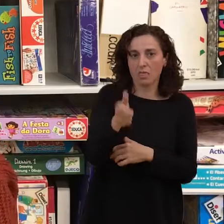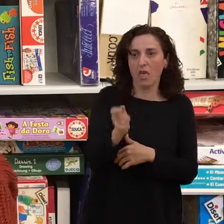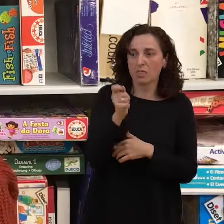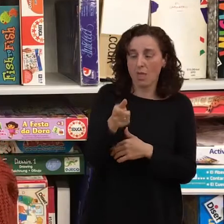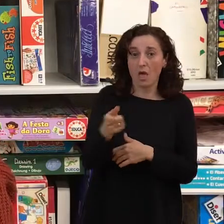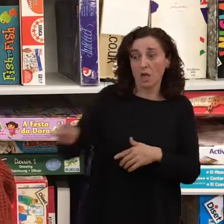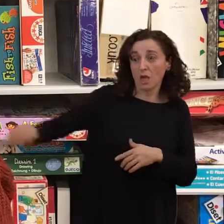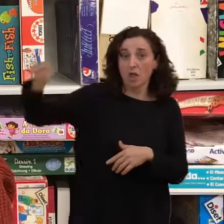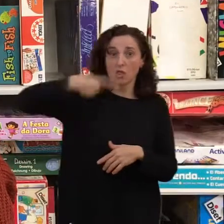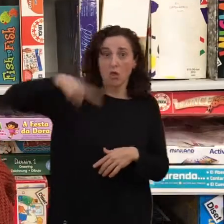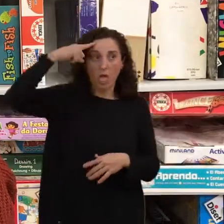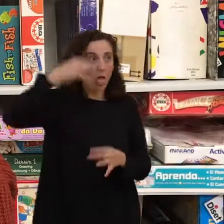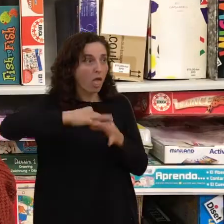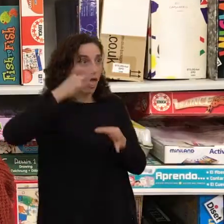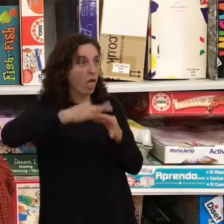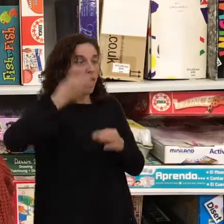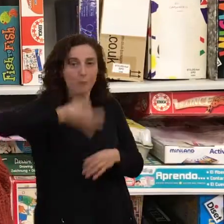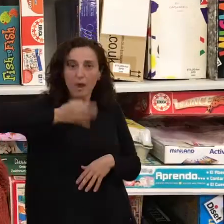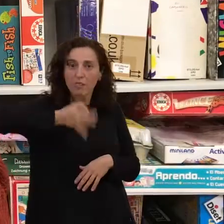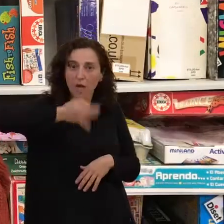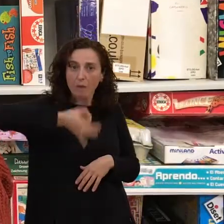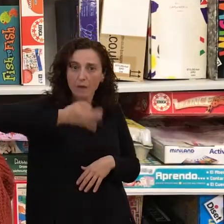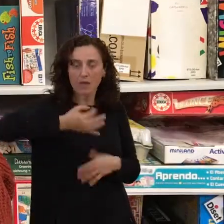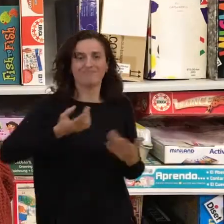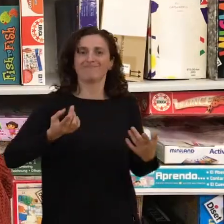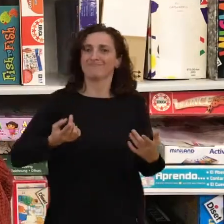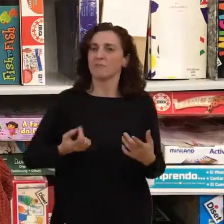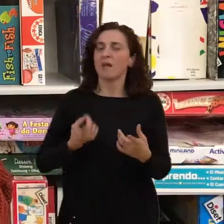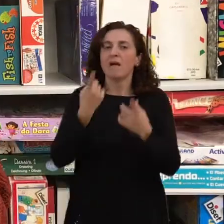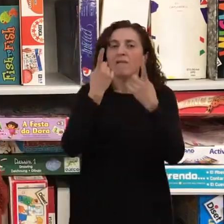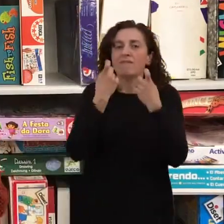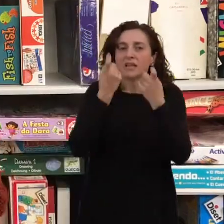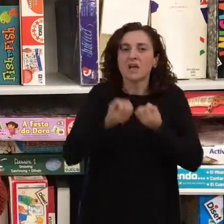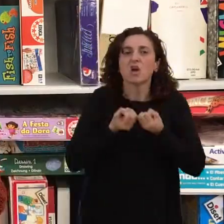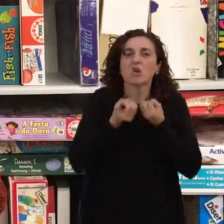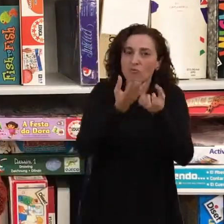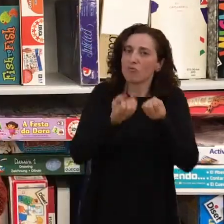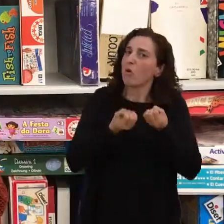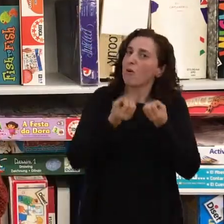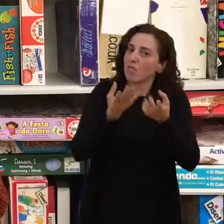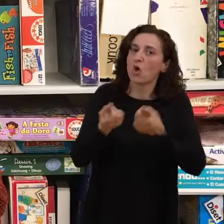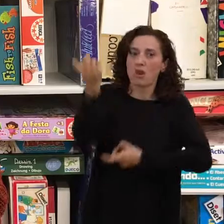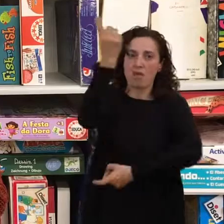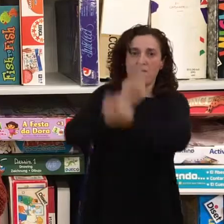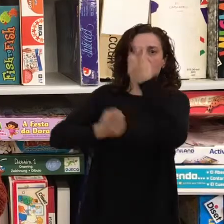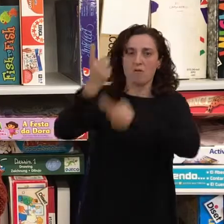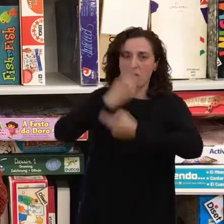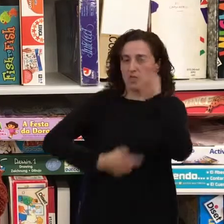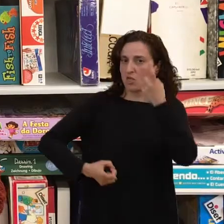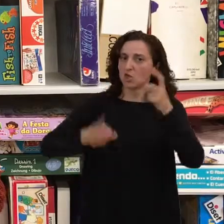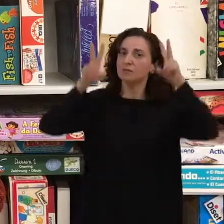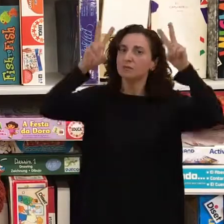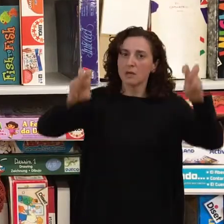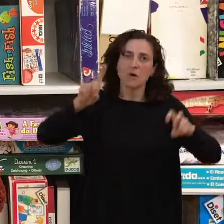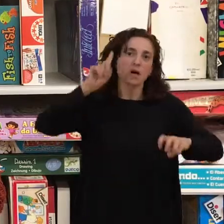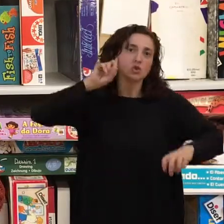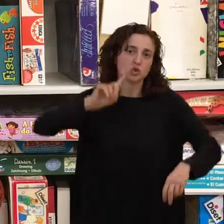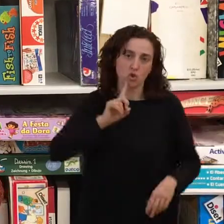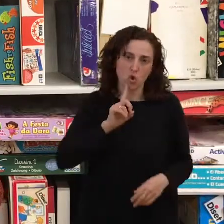verdad. Y, claro, la falta de información o de formación acerca de discapacidad auditiva hace que esos mitos o que